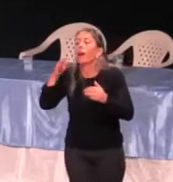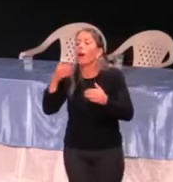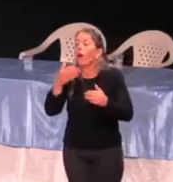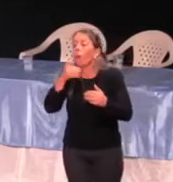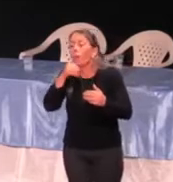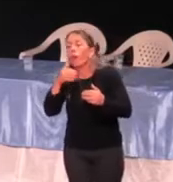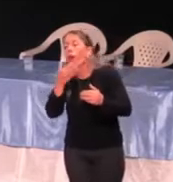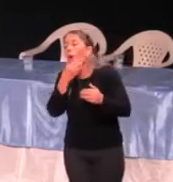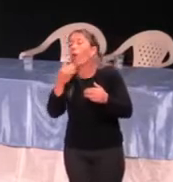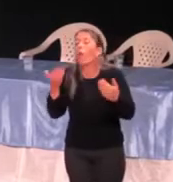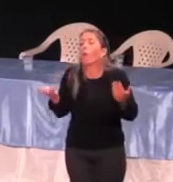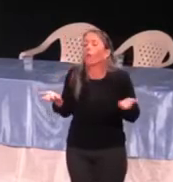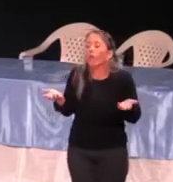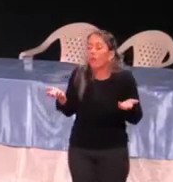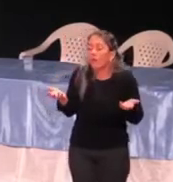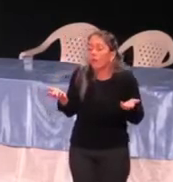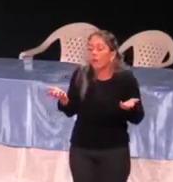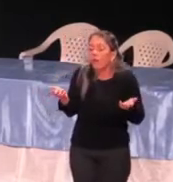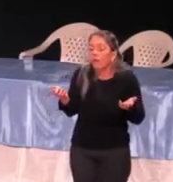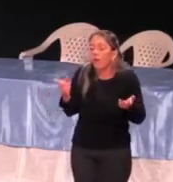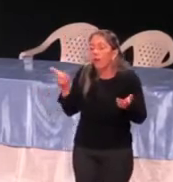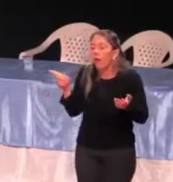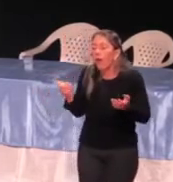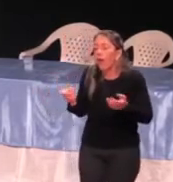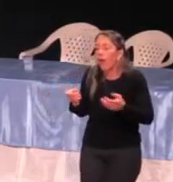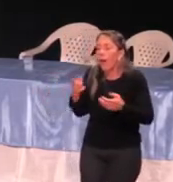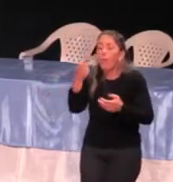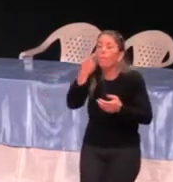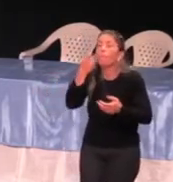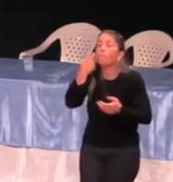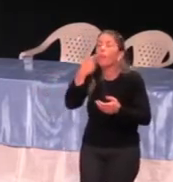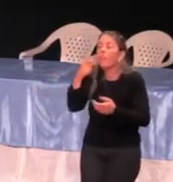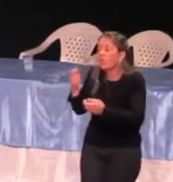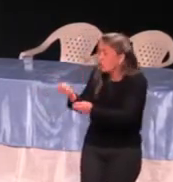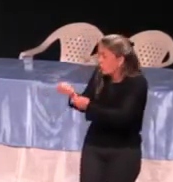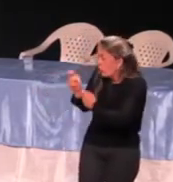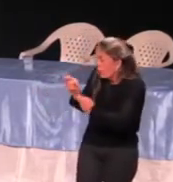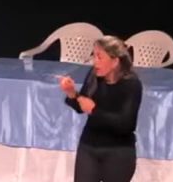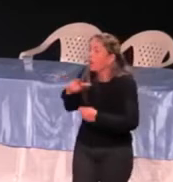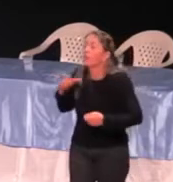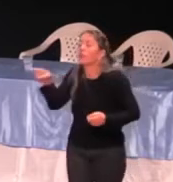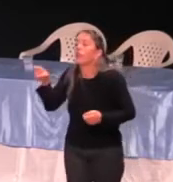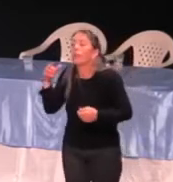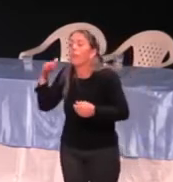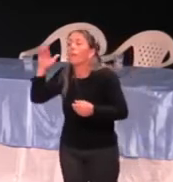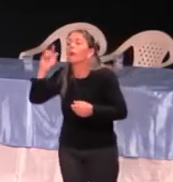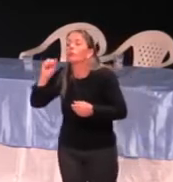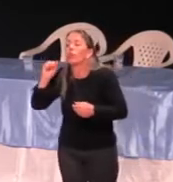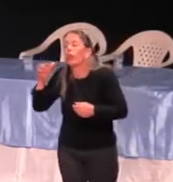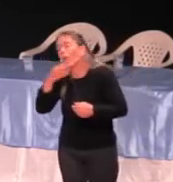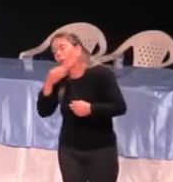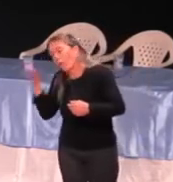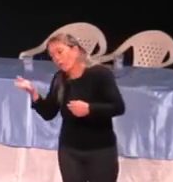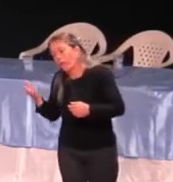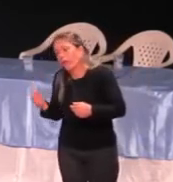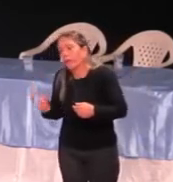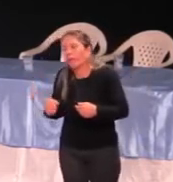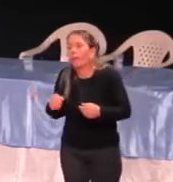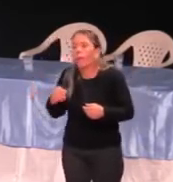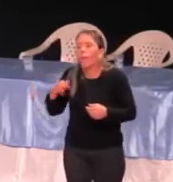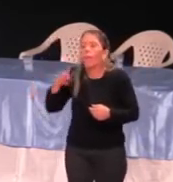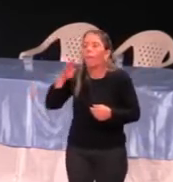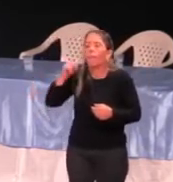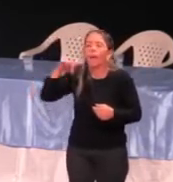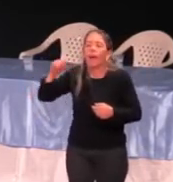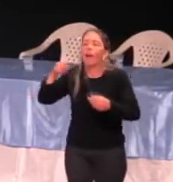Se você vai numa pescaria, tem mais homens ou mulheres? Num bar, homens